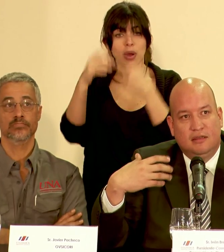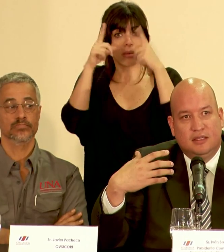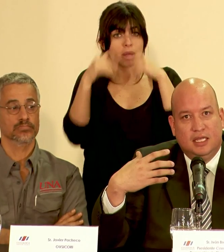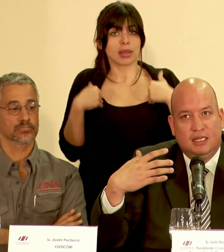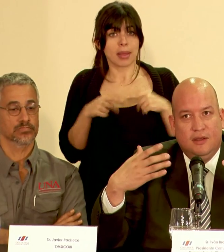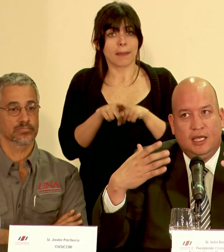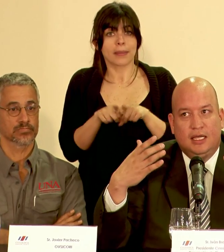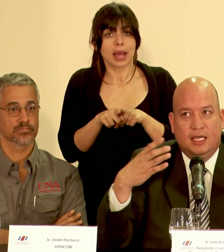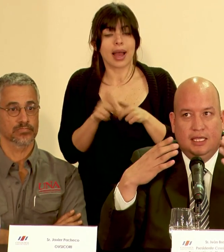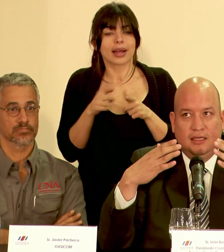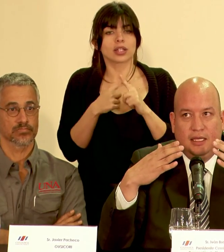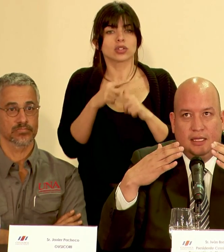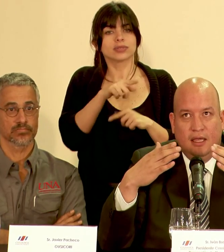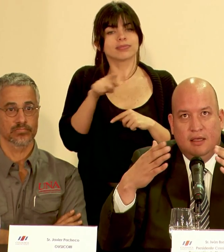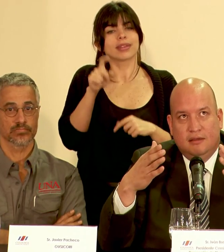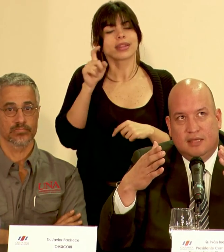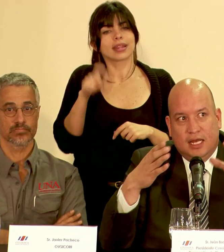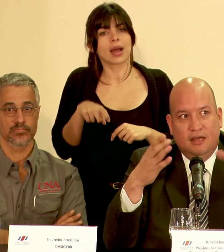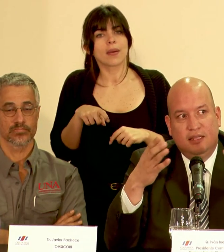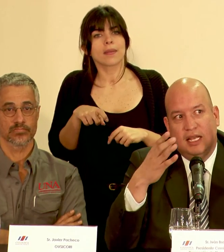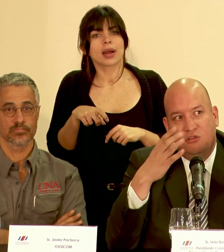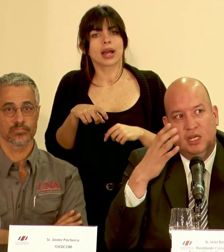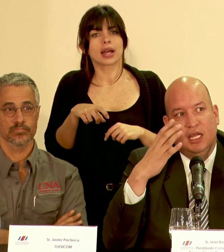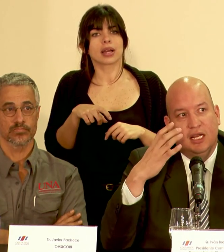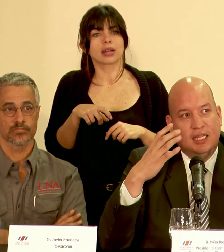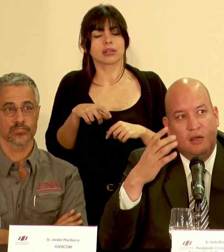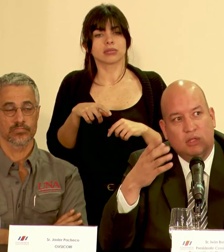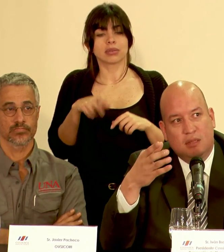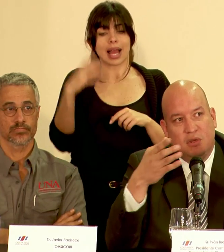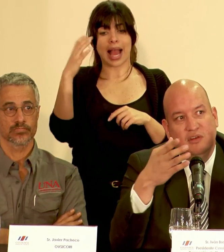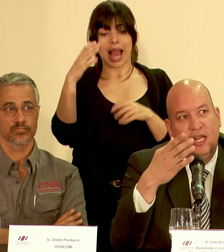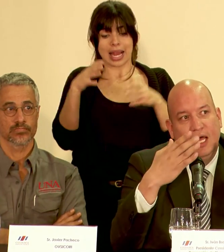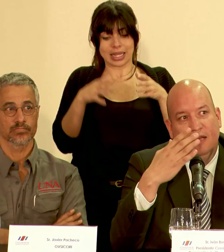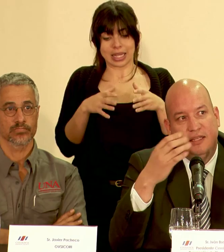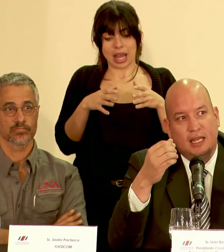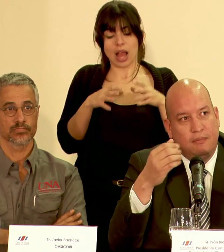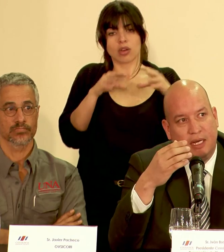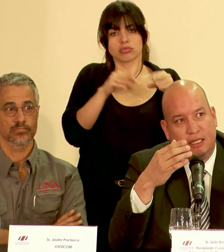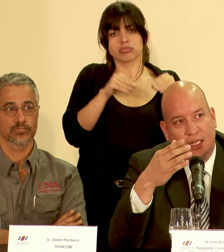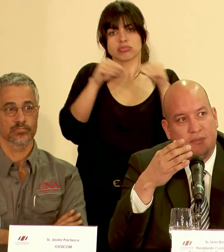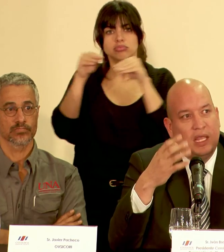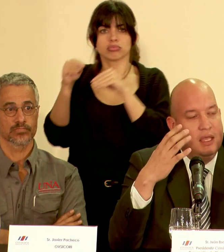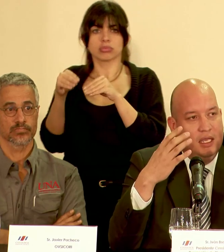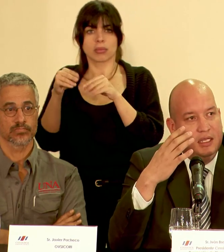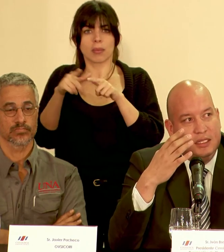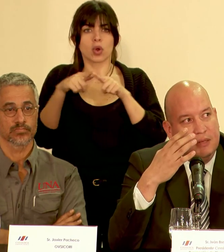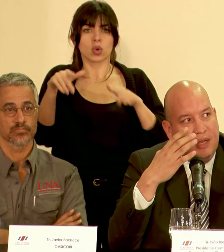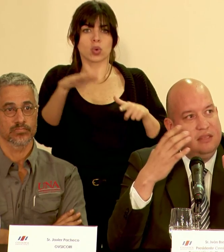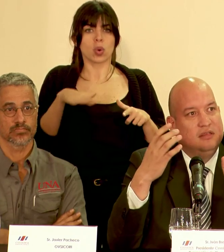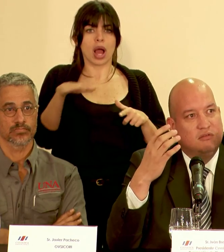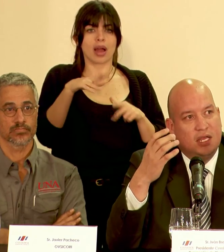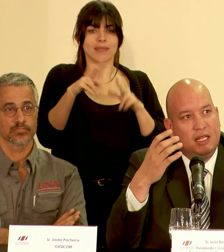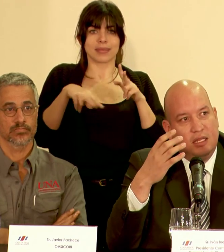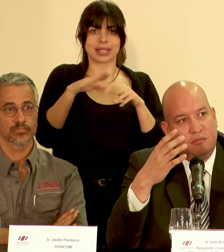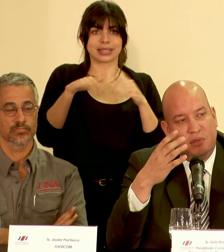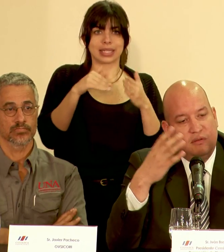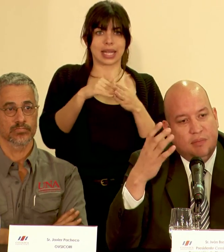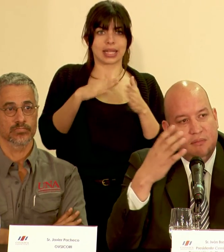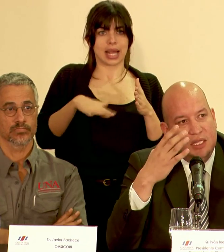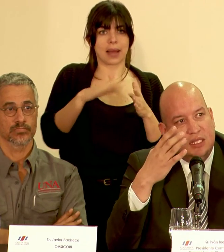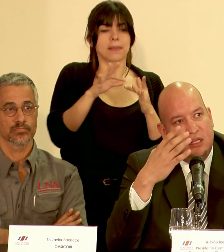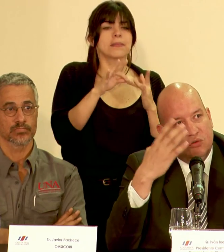deben sacarse de la zona de Cartago y también trasladarse a la parte del valle central